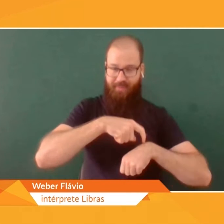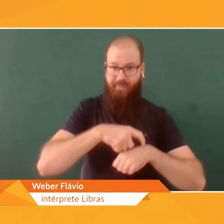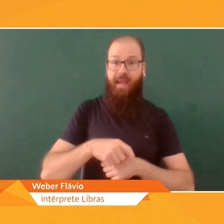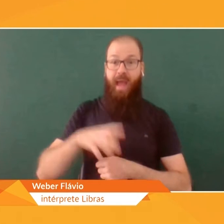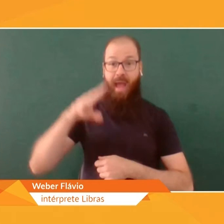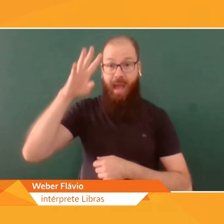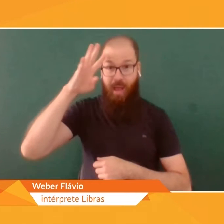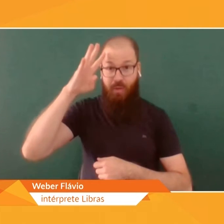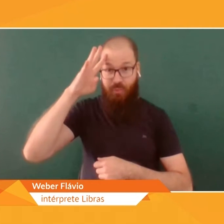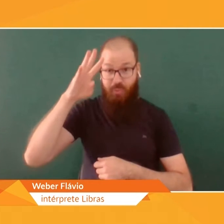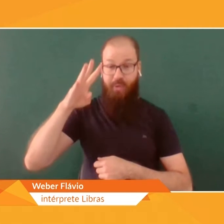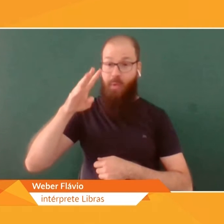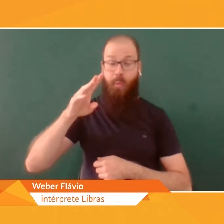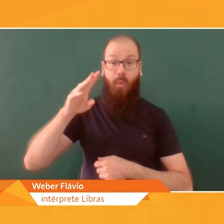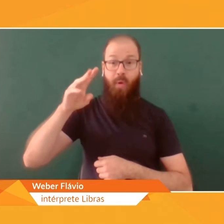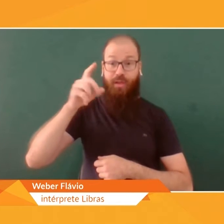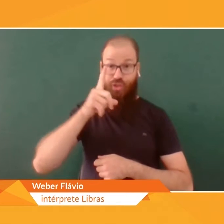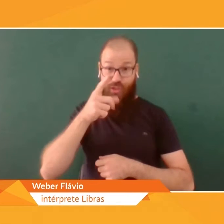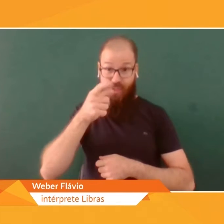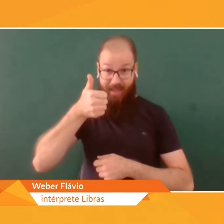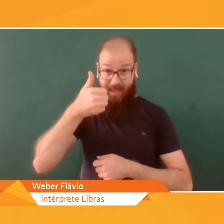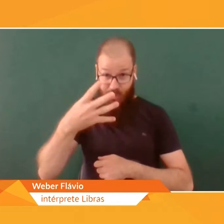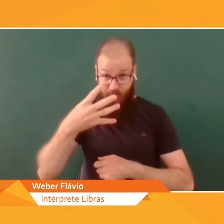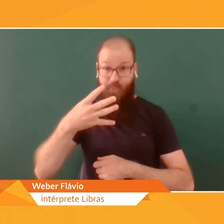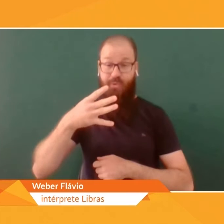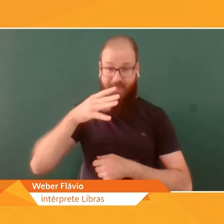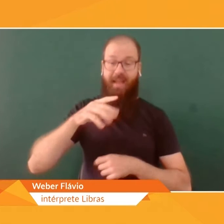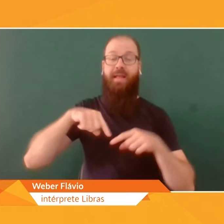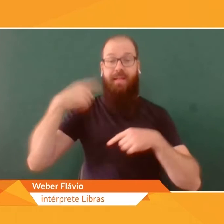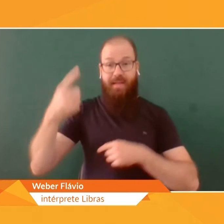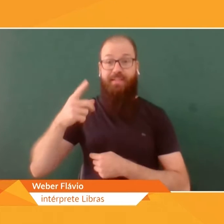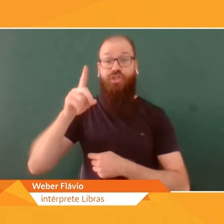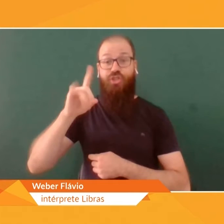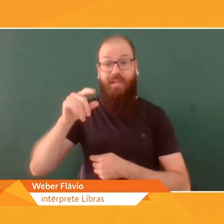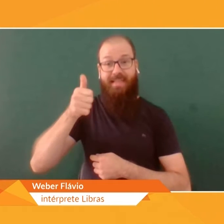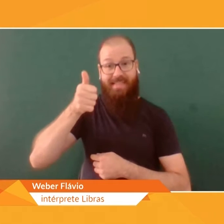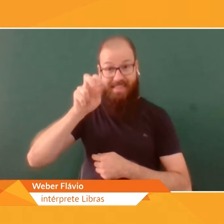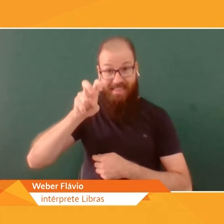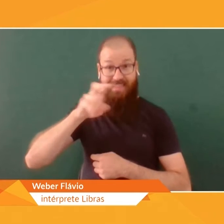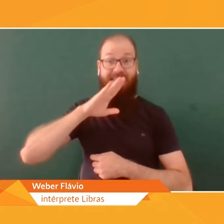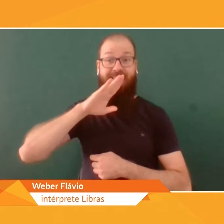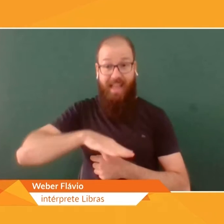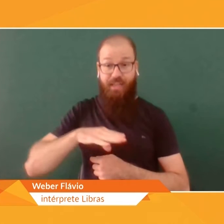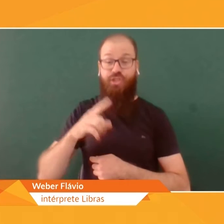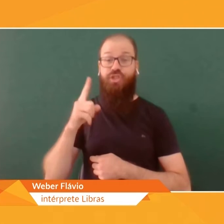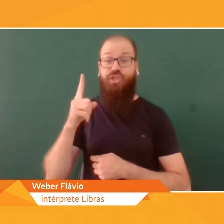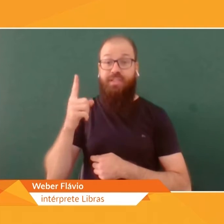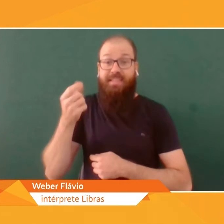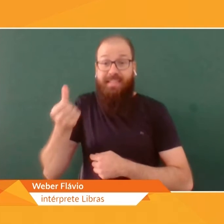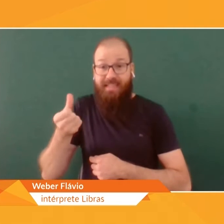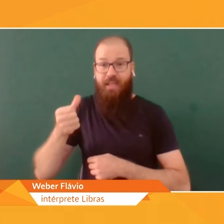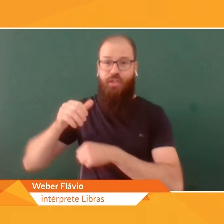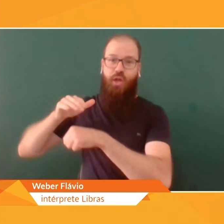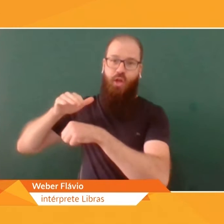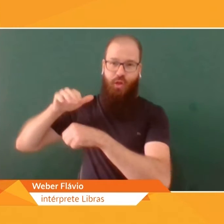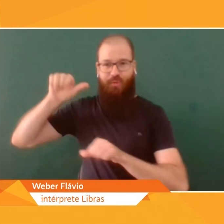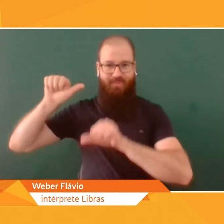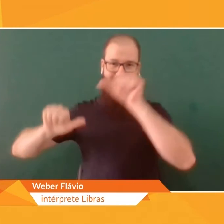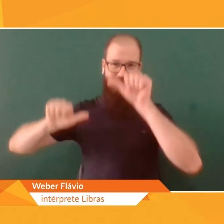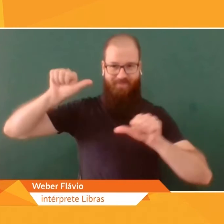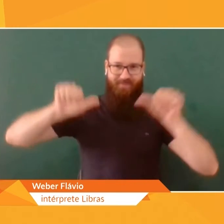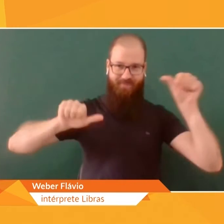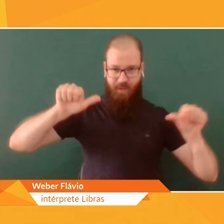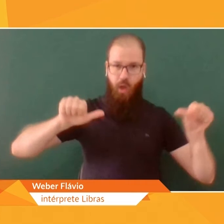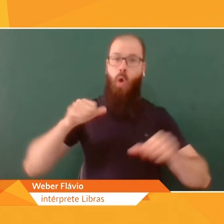às 14 da tarde, e no dia 16, novamente, às 19 horas. Todos os dias teremos em torno de uma hora e meia de